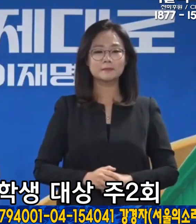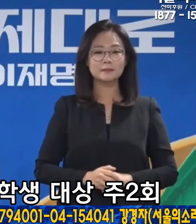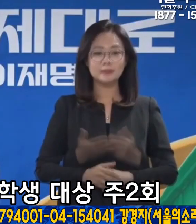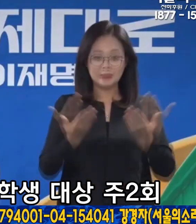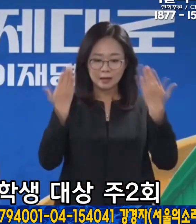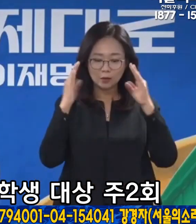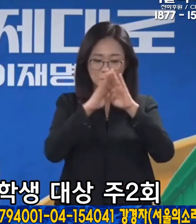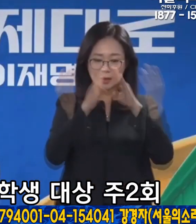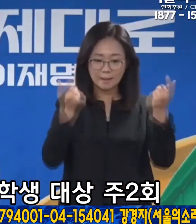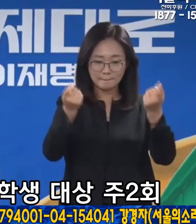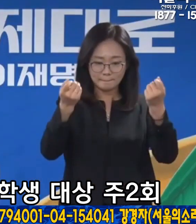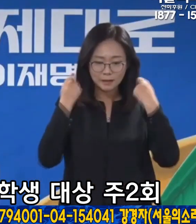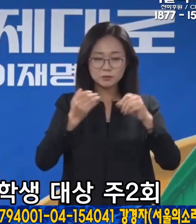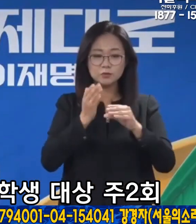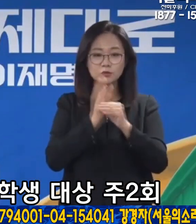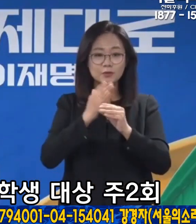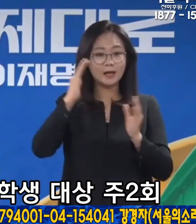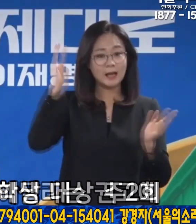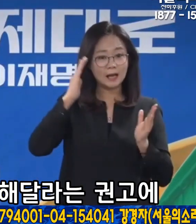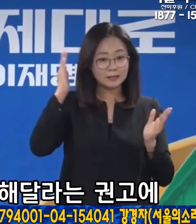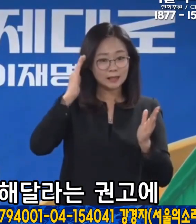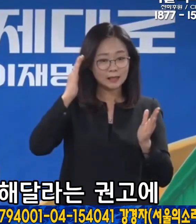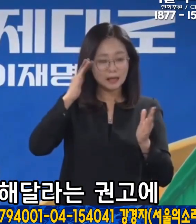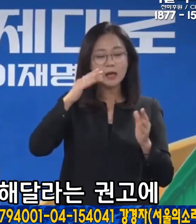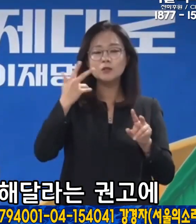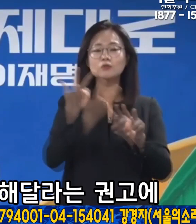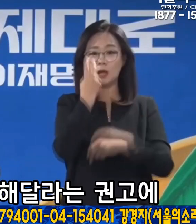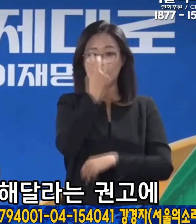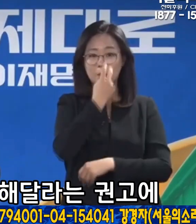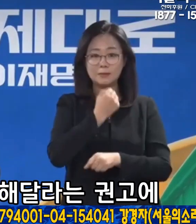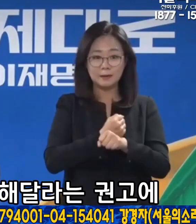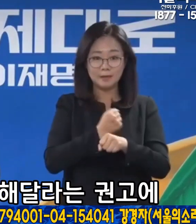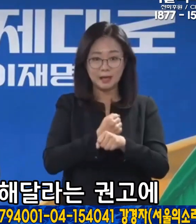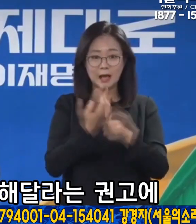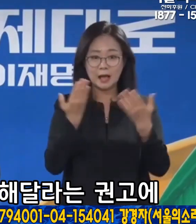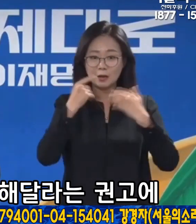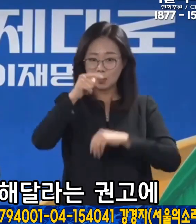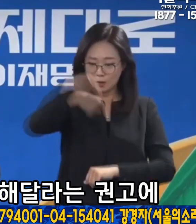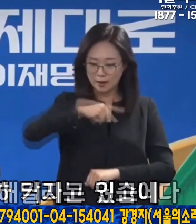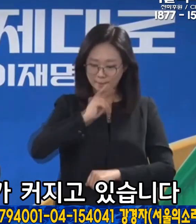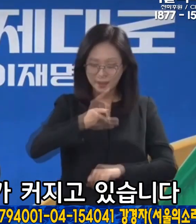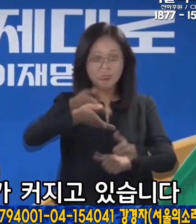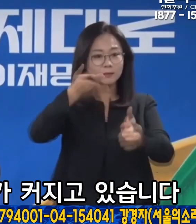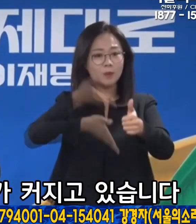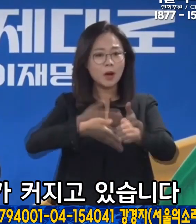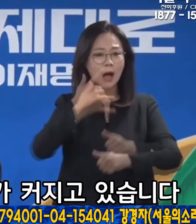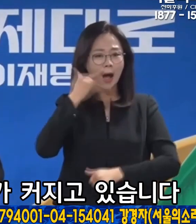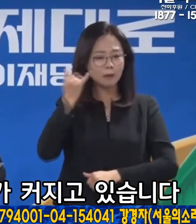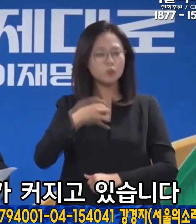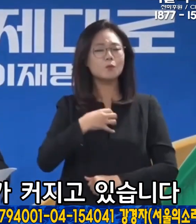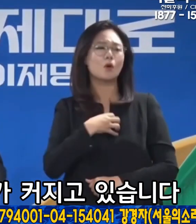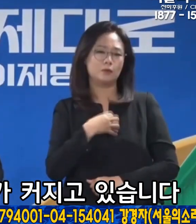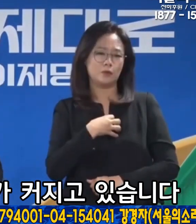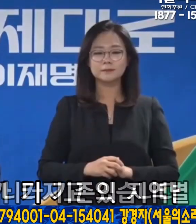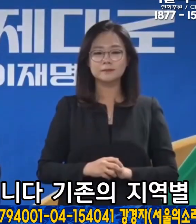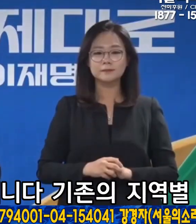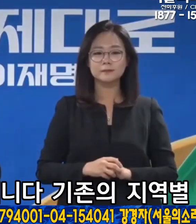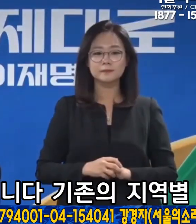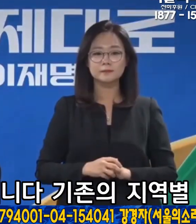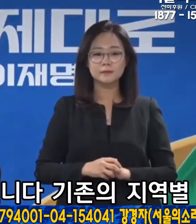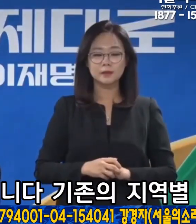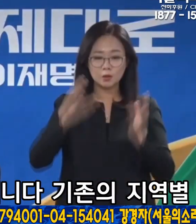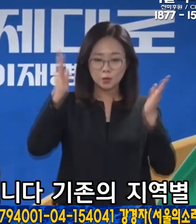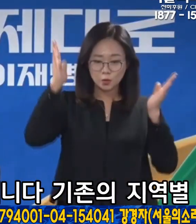계약을 앞두고 학생 대상 주 2회 검사 후에 등교해라 하는 권고에 학부모들의 우려가 커지고 있습니다.